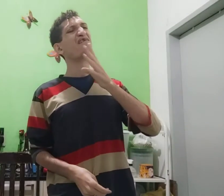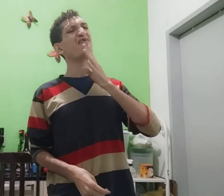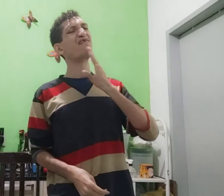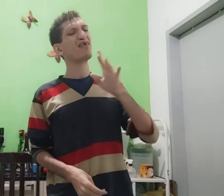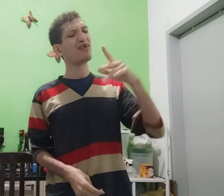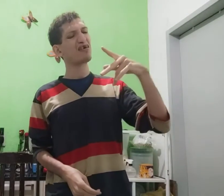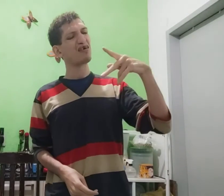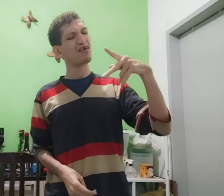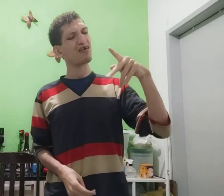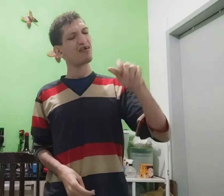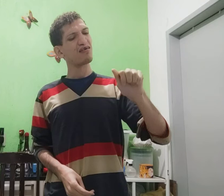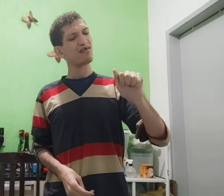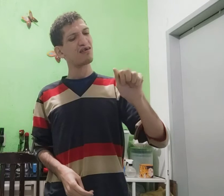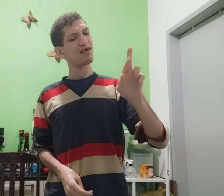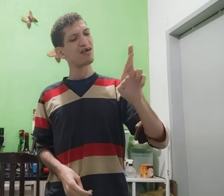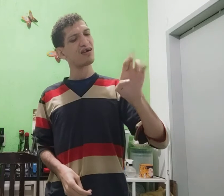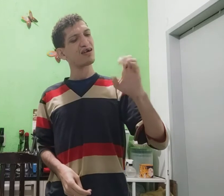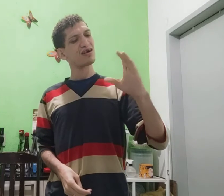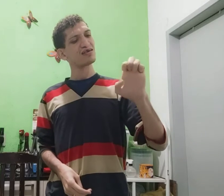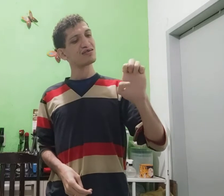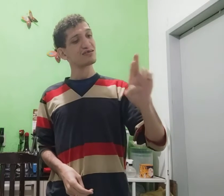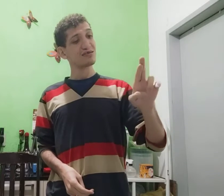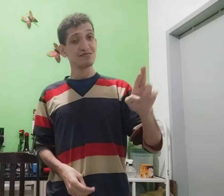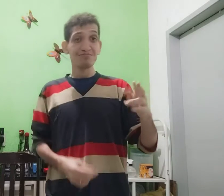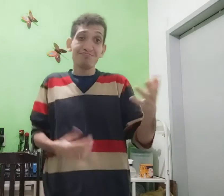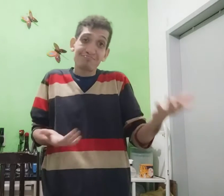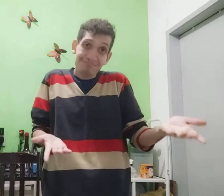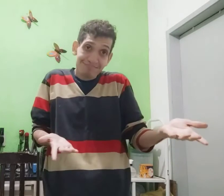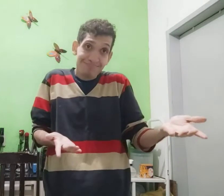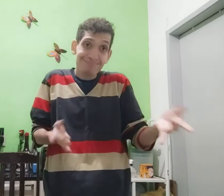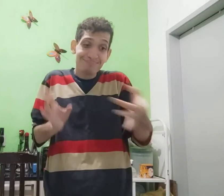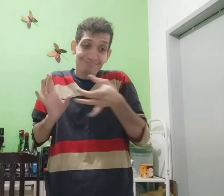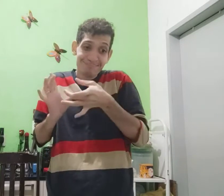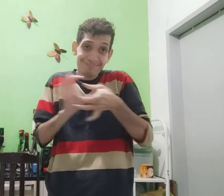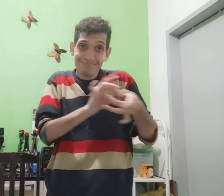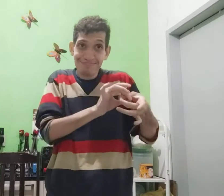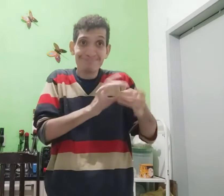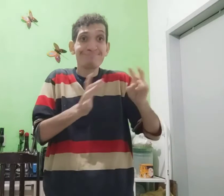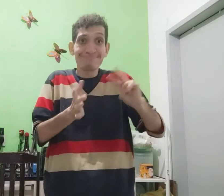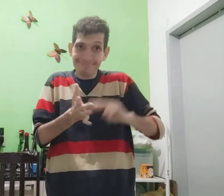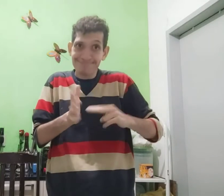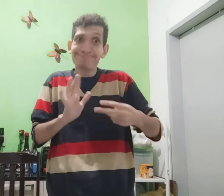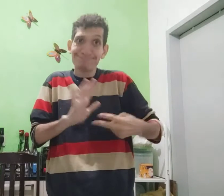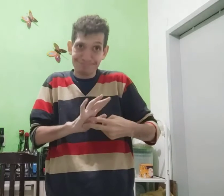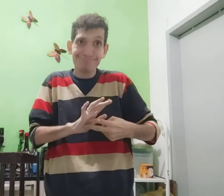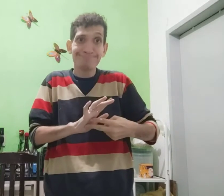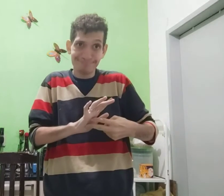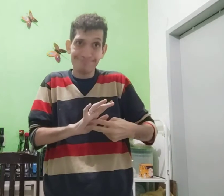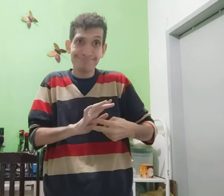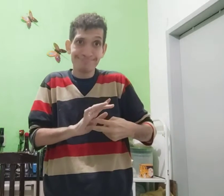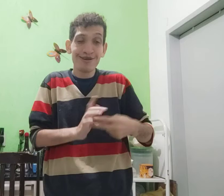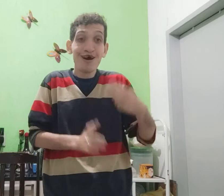mas isso eu conheço, é Pre... é parecido Então, é o contexto significado